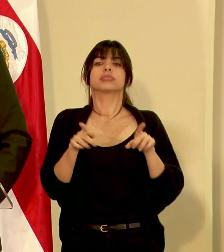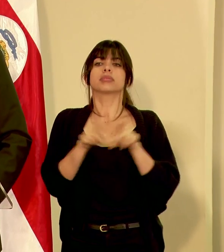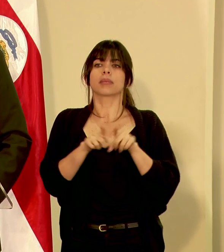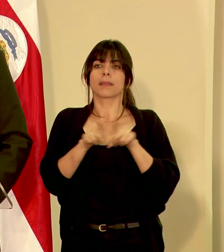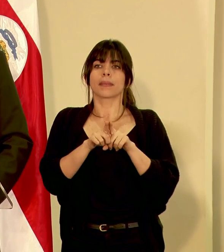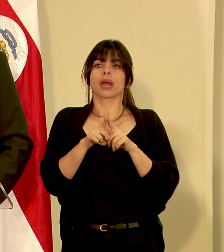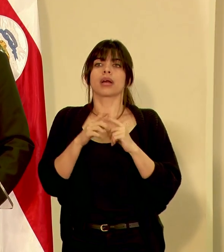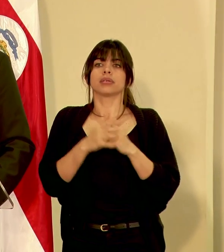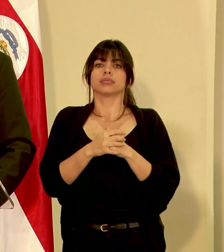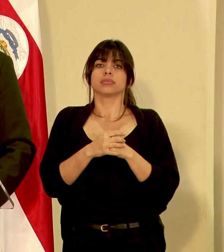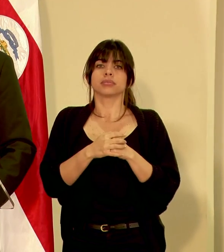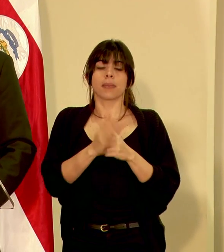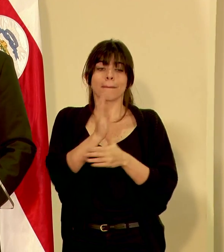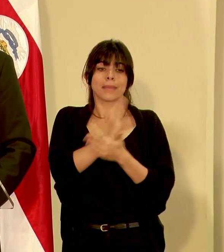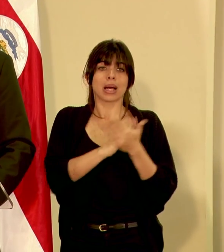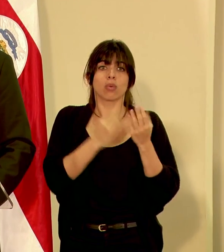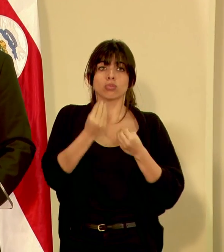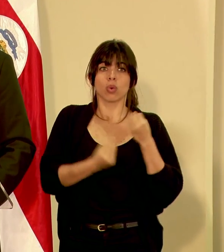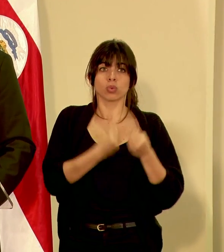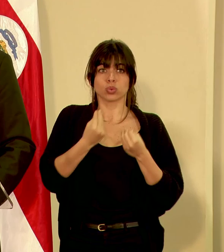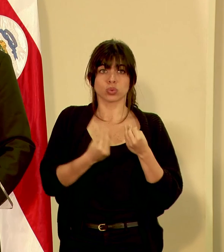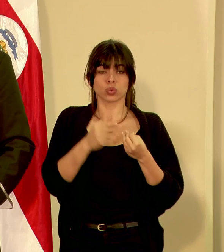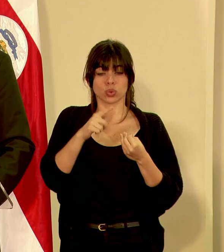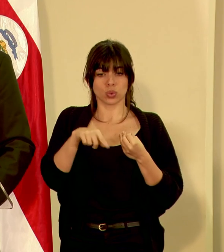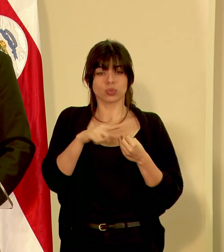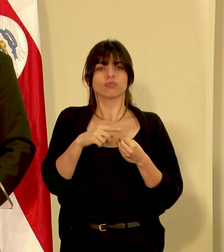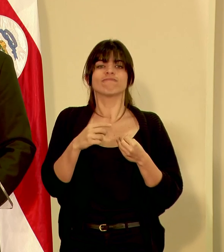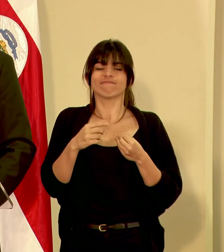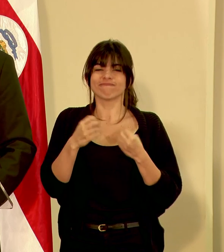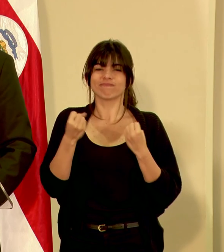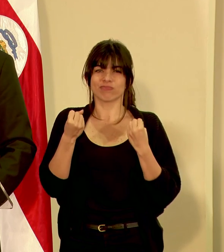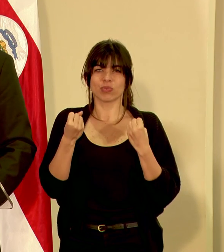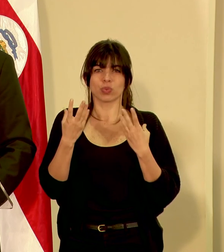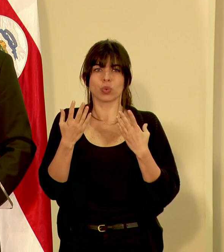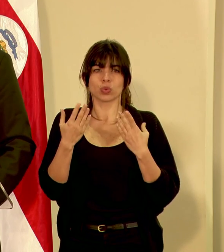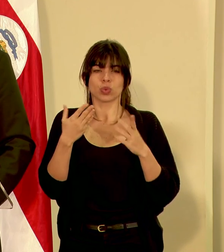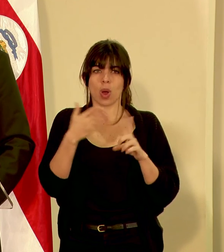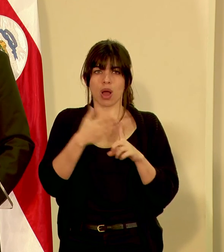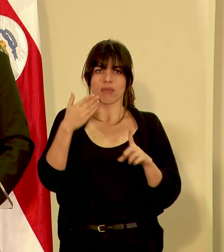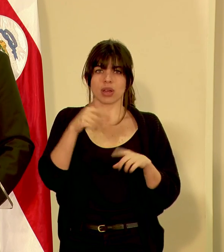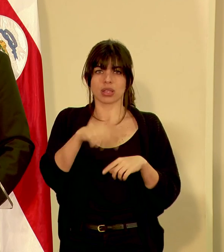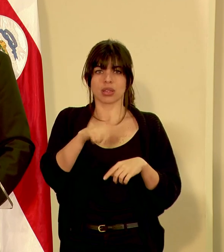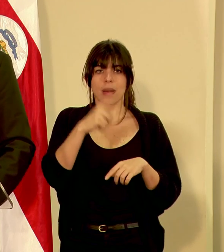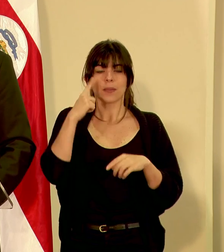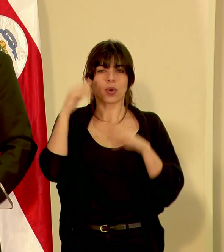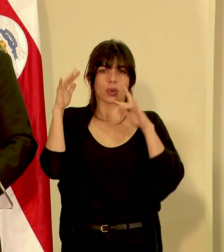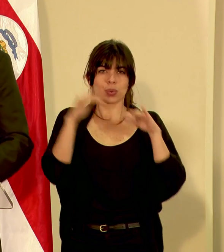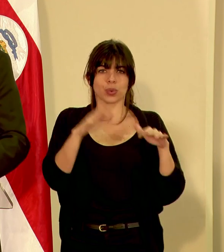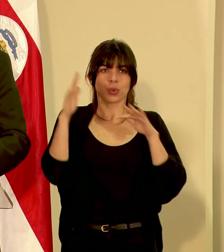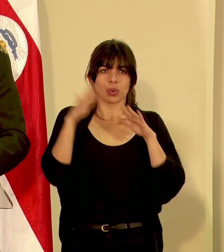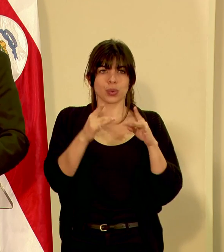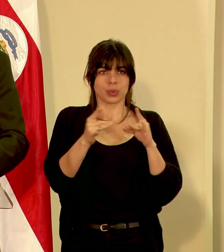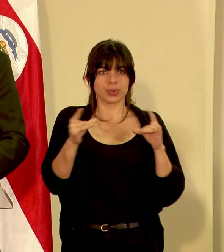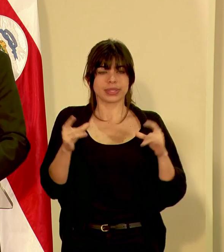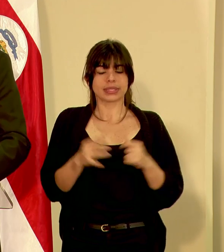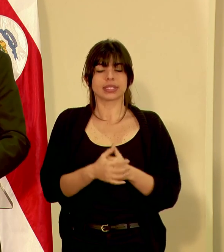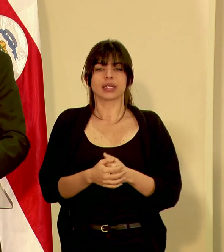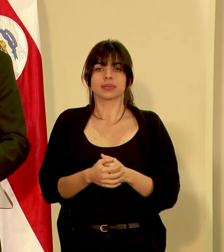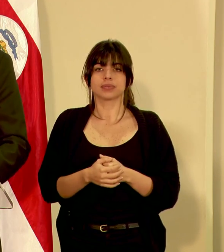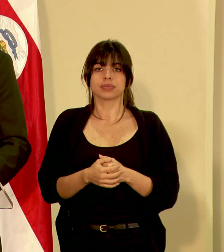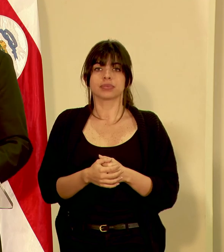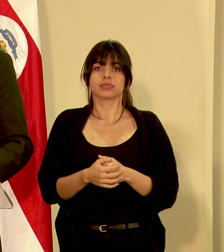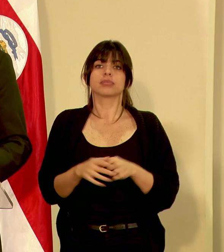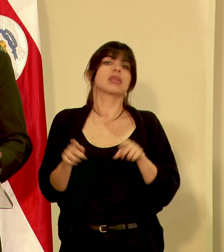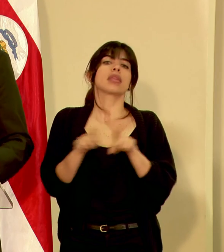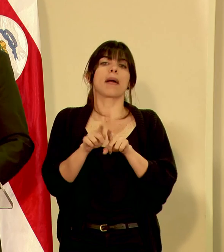también a la parte productiva que ya se ha visto bastante afectada por la caída de ceniza. Se ha